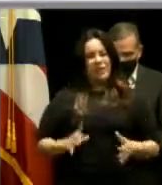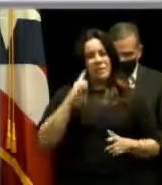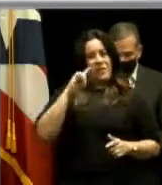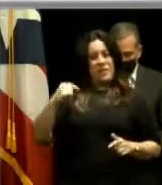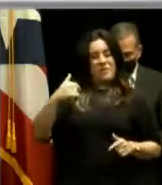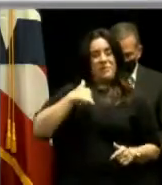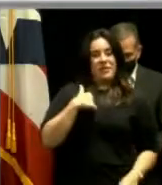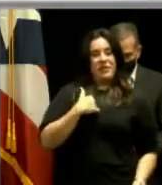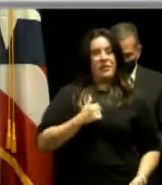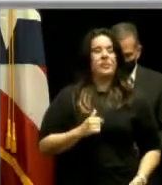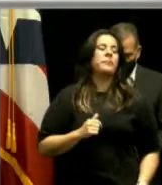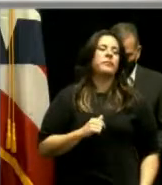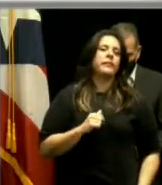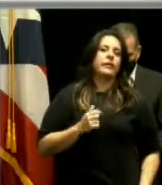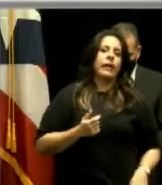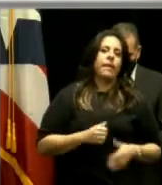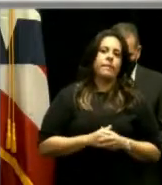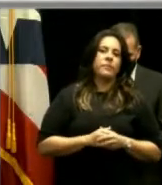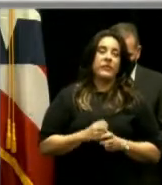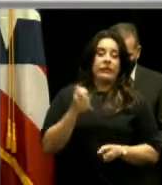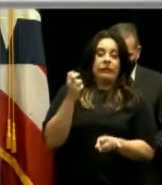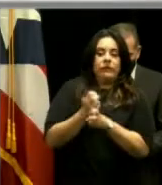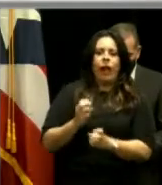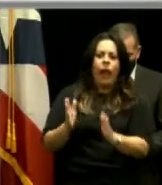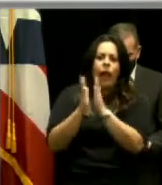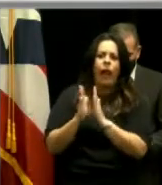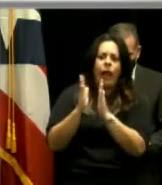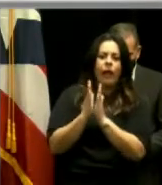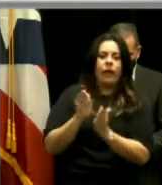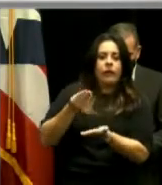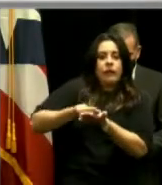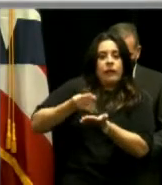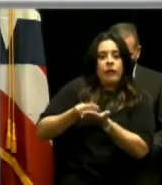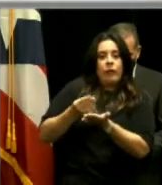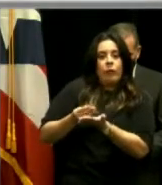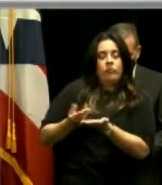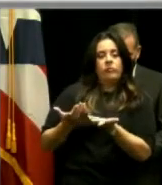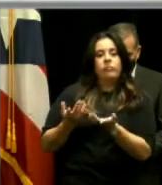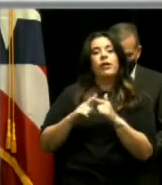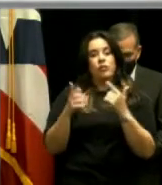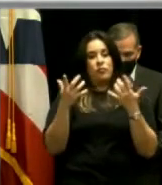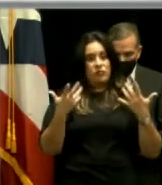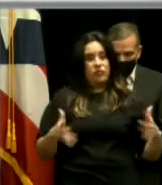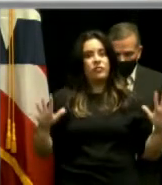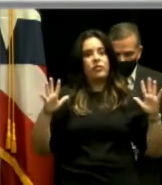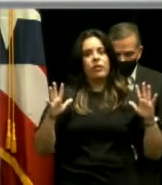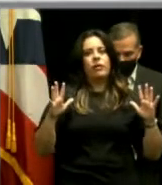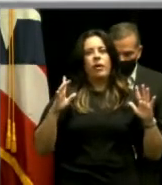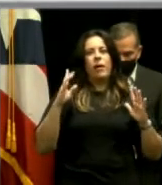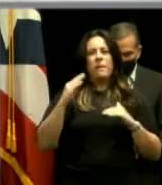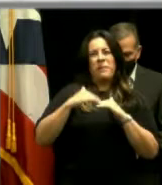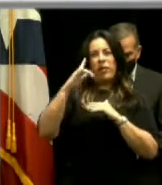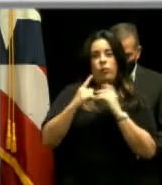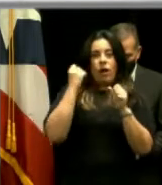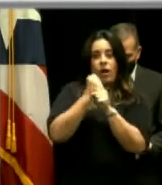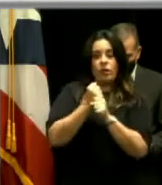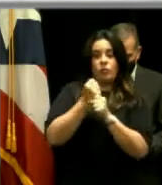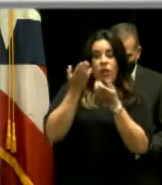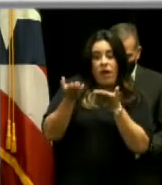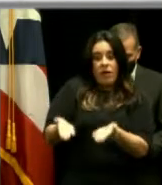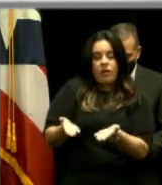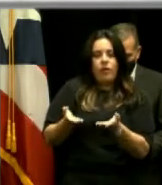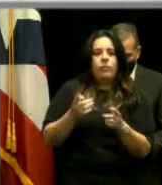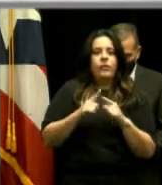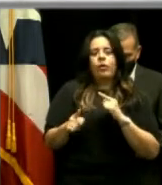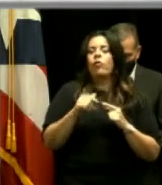difícil fue conseguir el dinero, pero más difícil es ver que el dinero está hacía más de un año allí y que no se hubiera